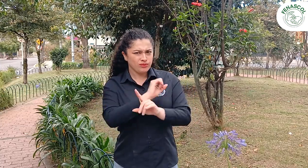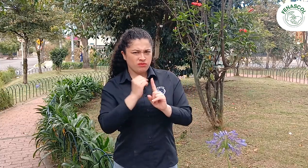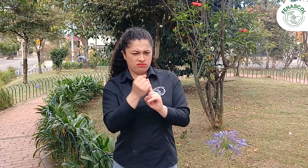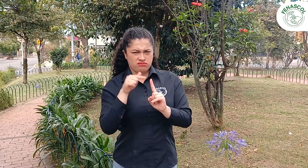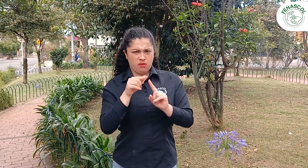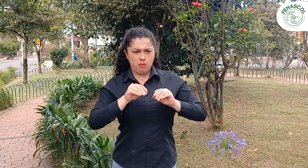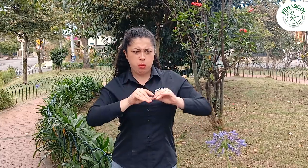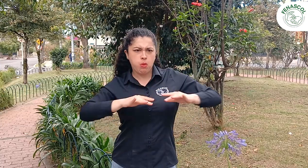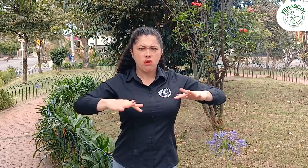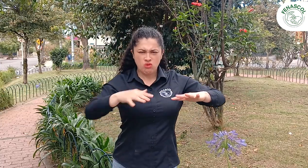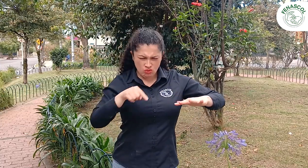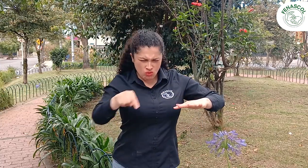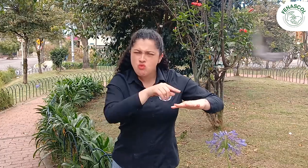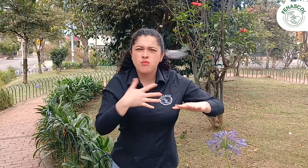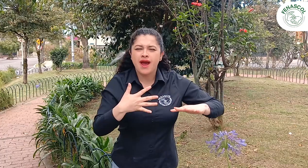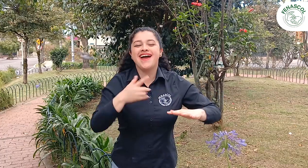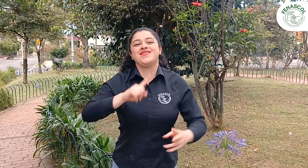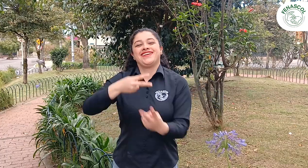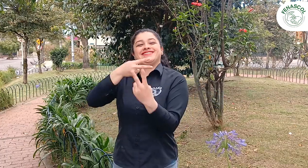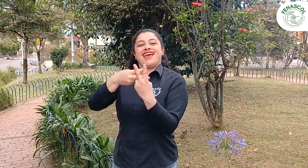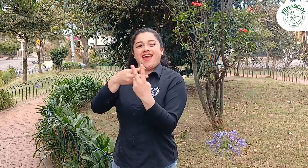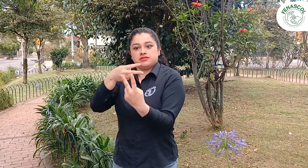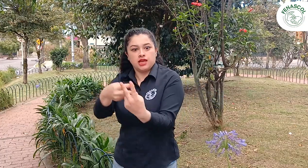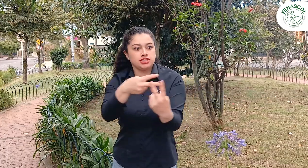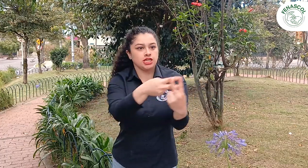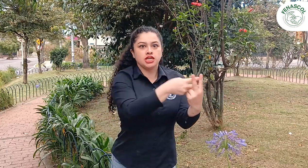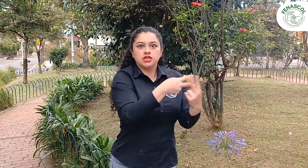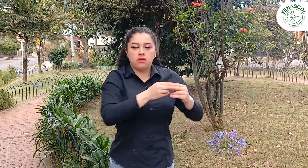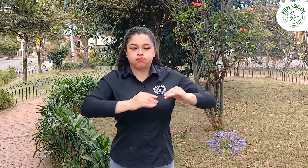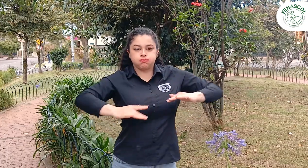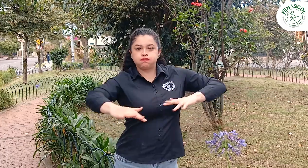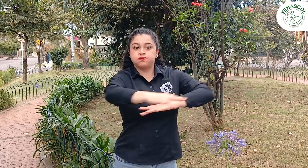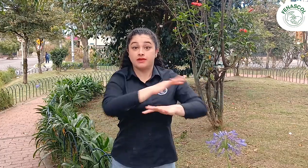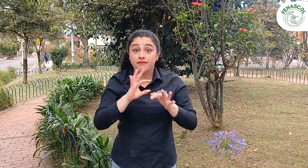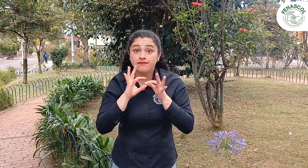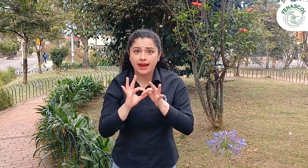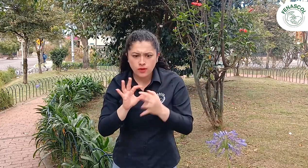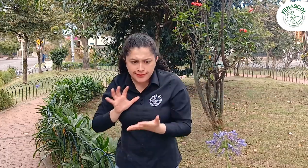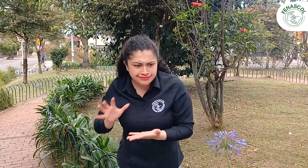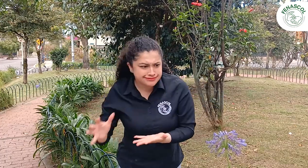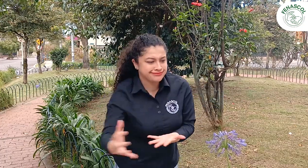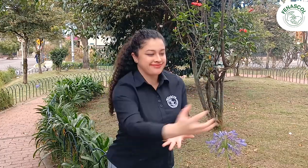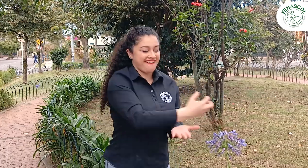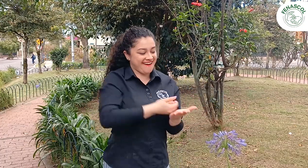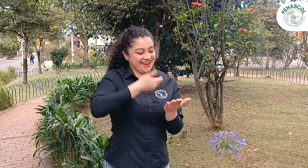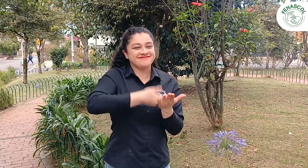que cuenten con los numerales serán compartidos en las redes sociales de Fenascol para evidenciar su